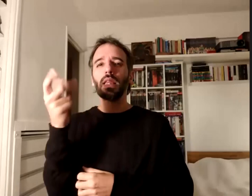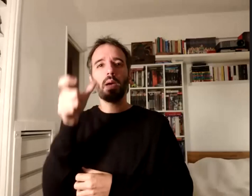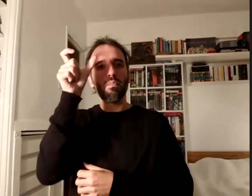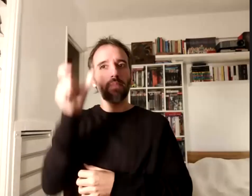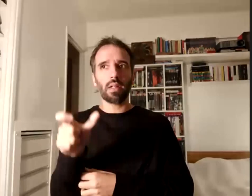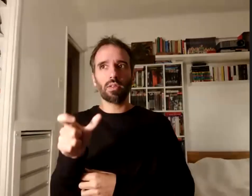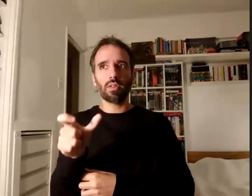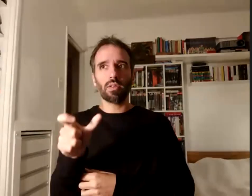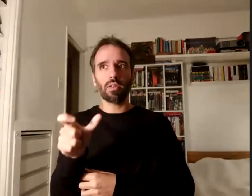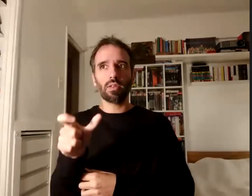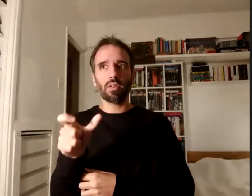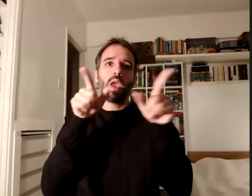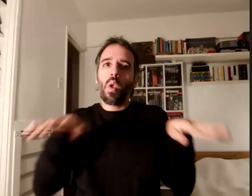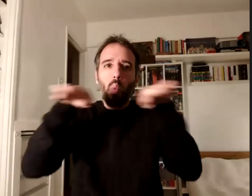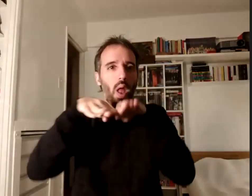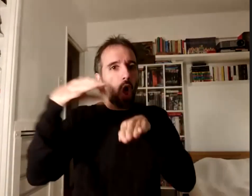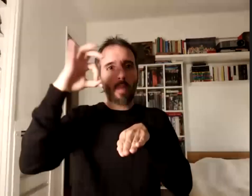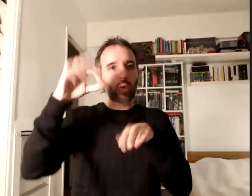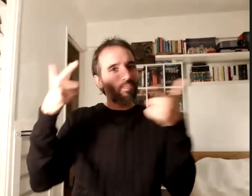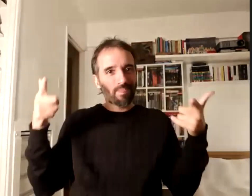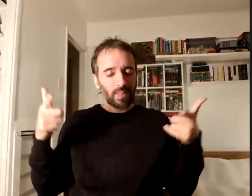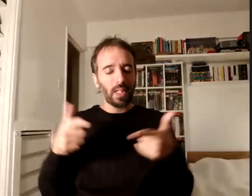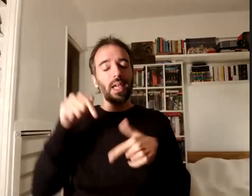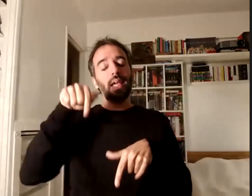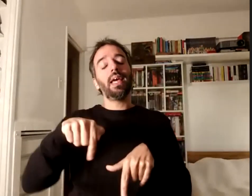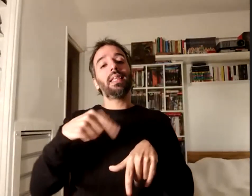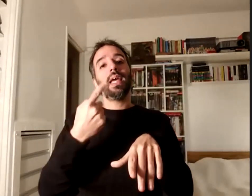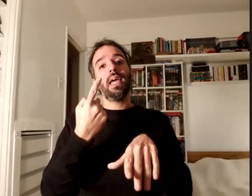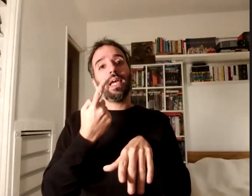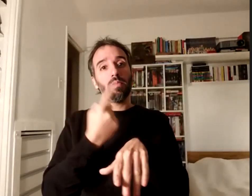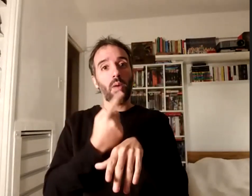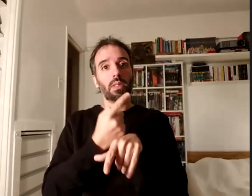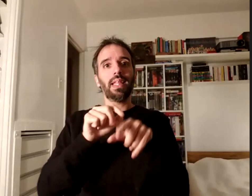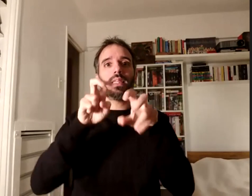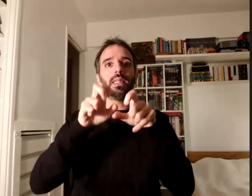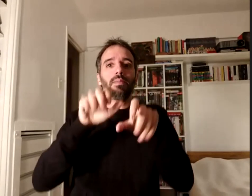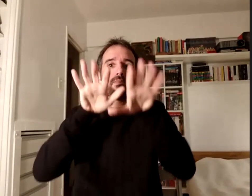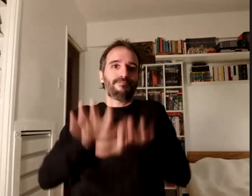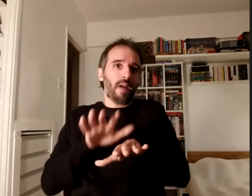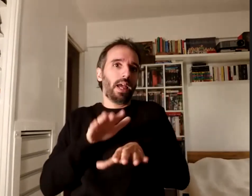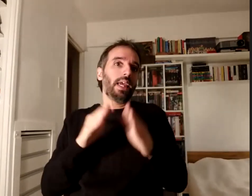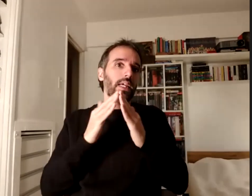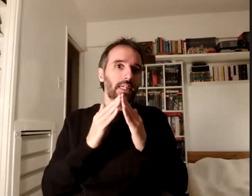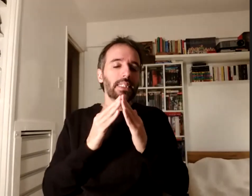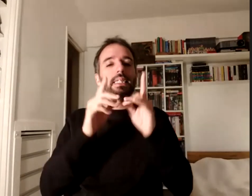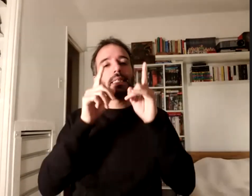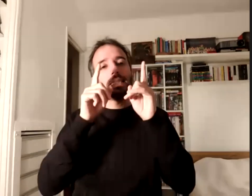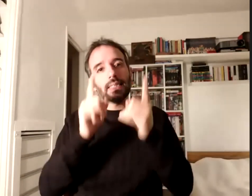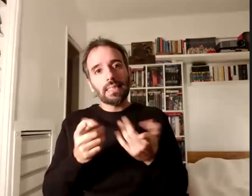oportunidad y que en este momento en el marco del aislamiento también se están quedando afuera, ¿no? No